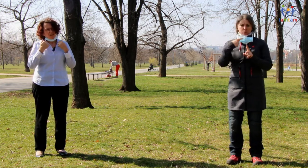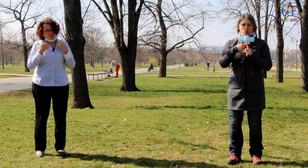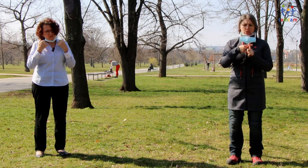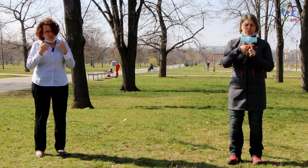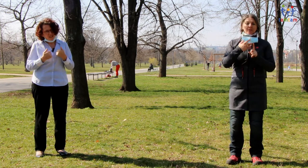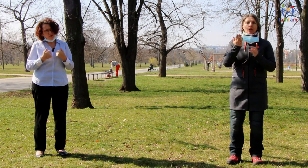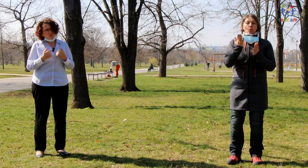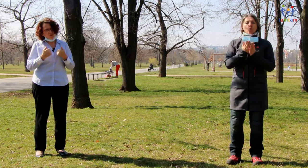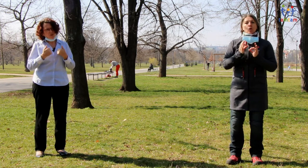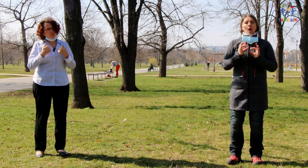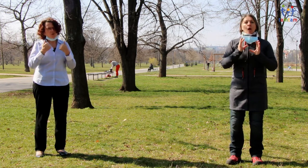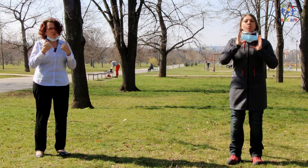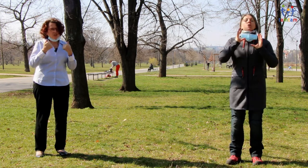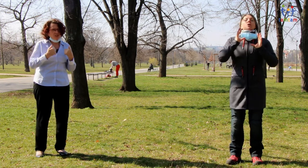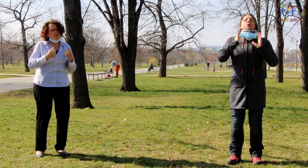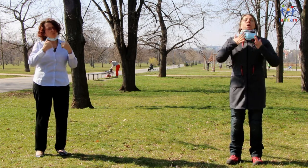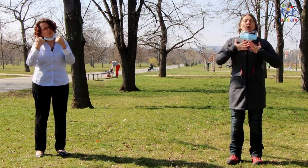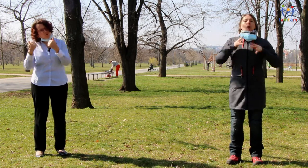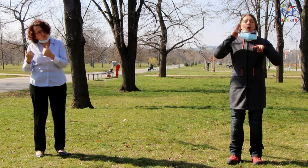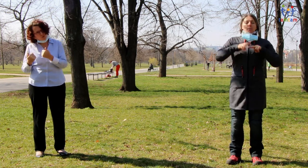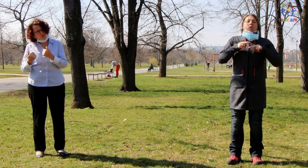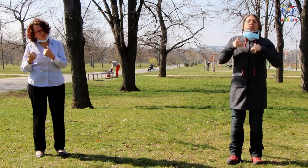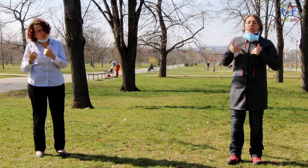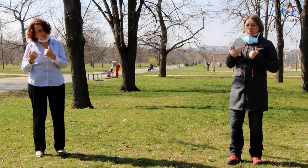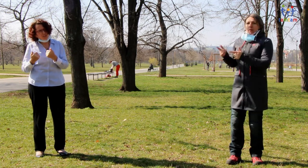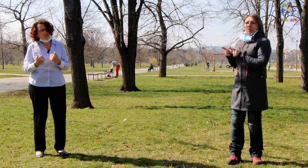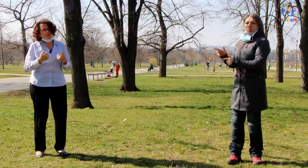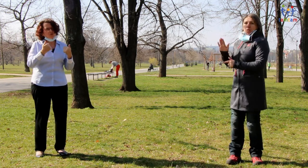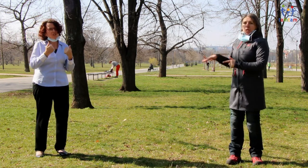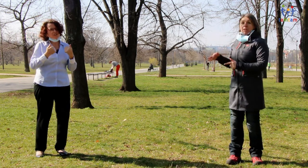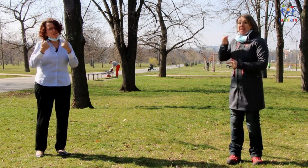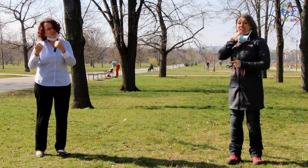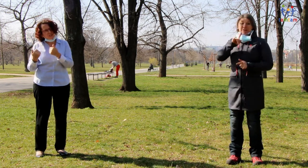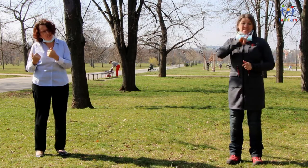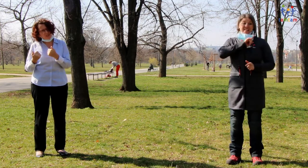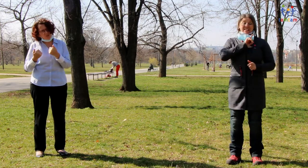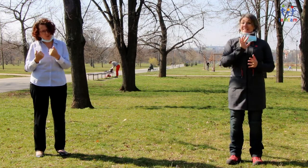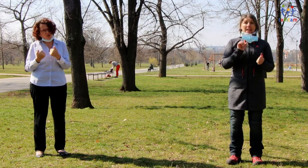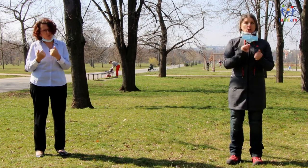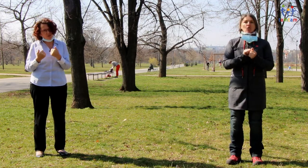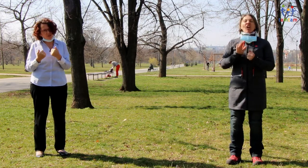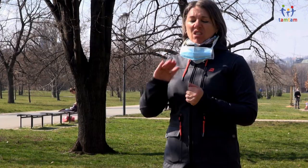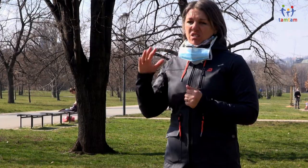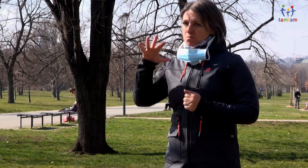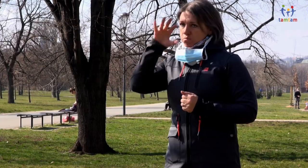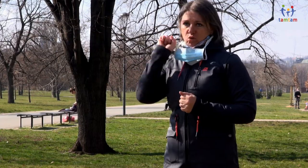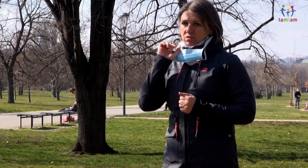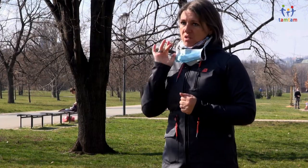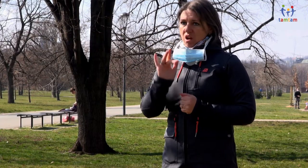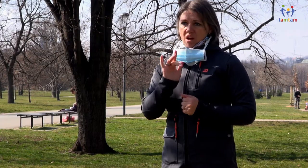Já jako rodič, protože tím potom pomůžu tomu dítěti, protože to dítě ze mě cítí ten pocit toho bezpečí. To je velmi důležité.